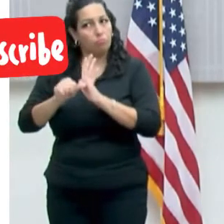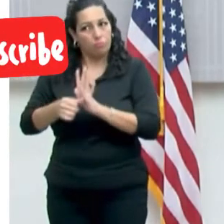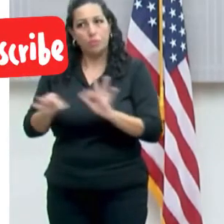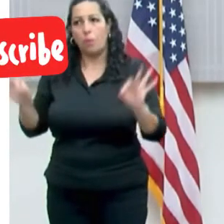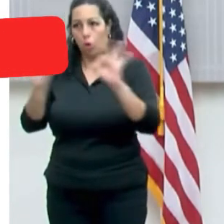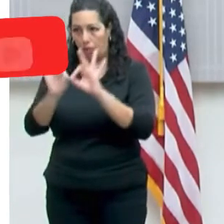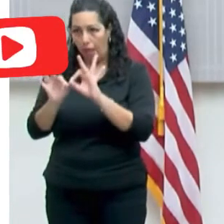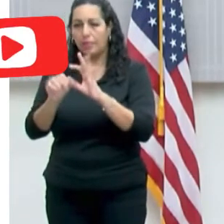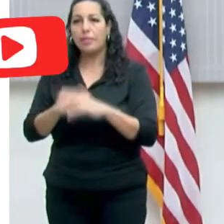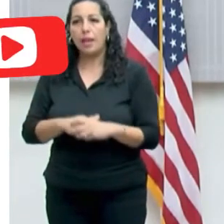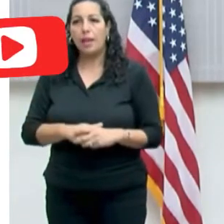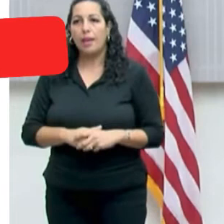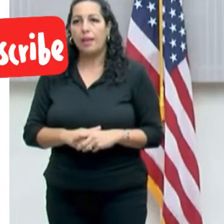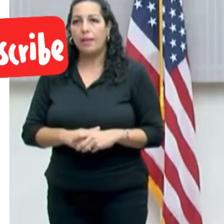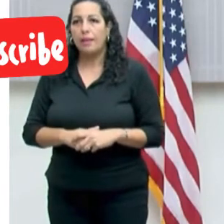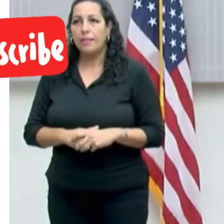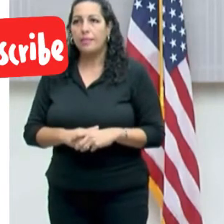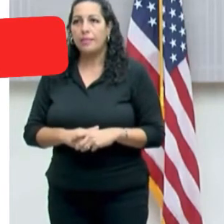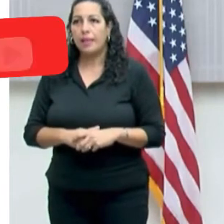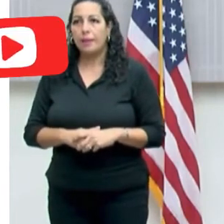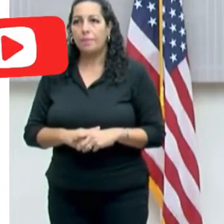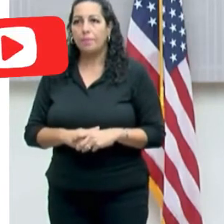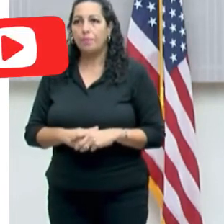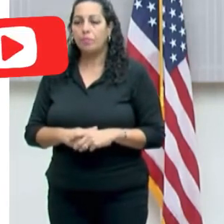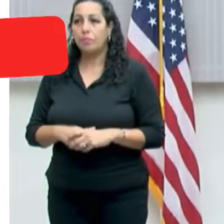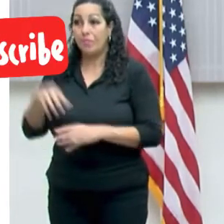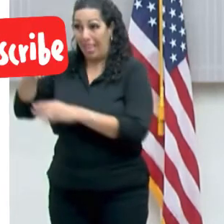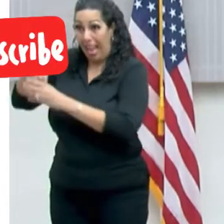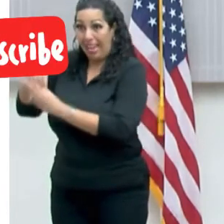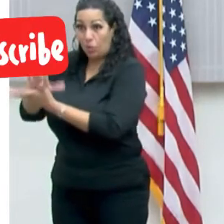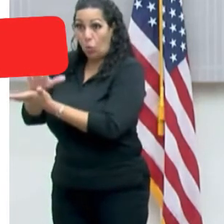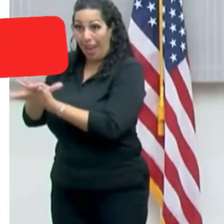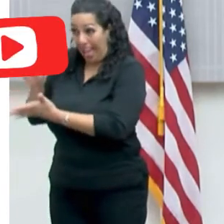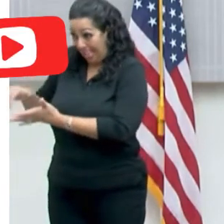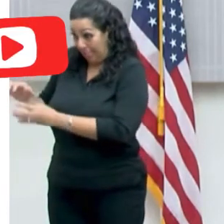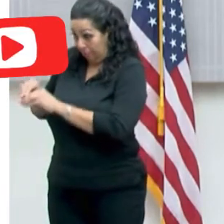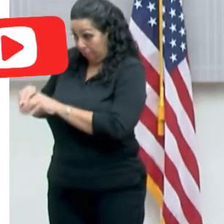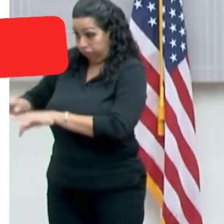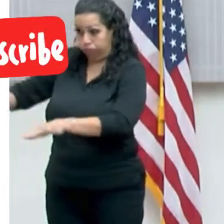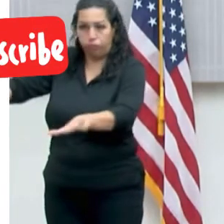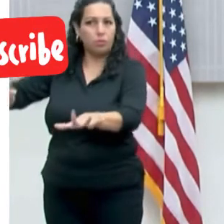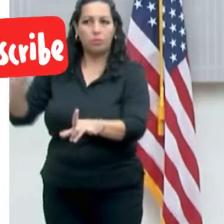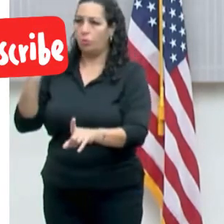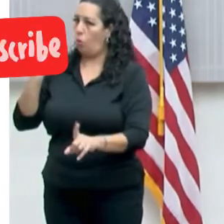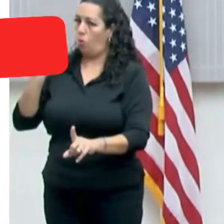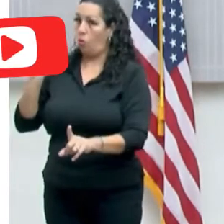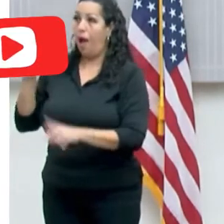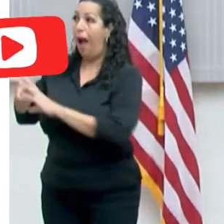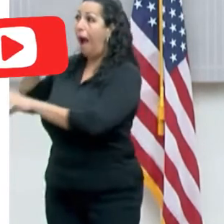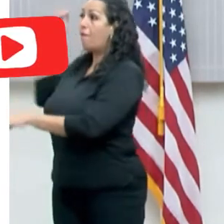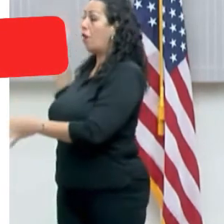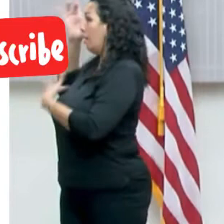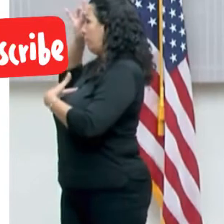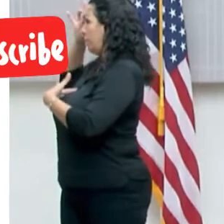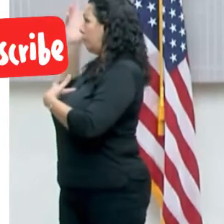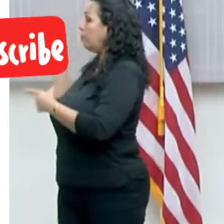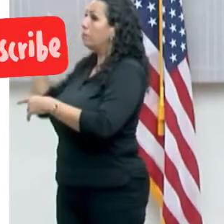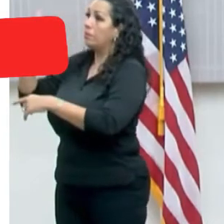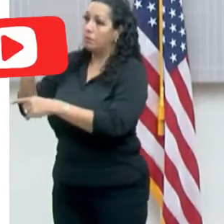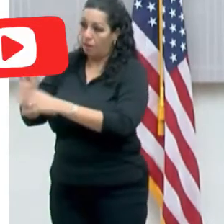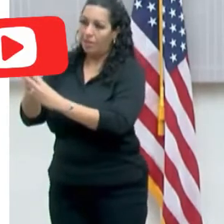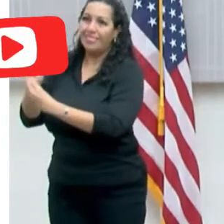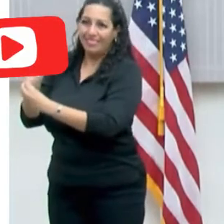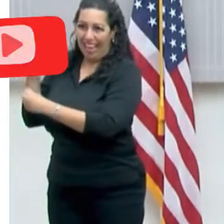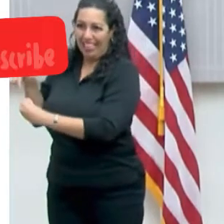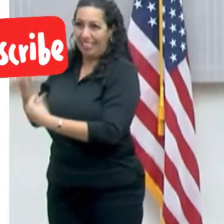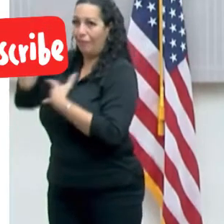es que no se ha dado transmisión en las propias escuelas hasta el momento. Si eso ocurriera, pues ahí entonces habría